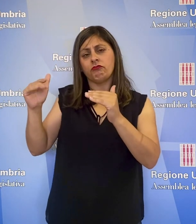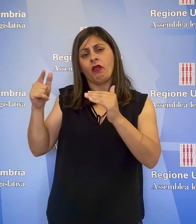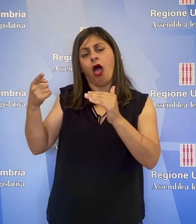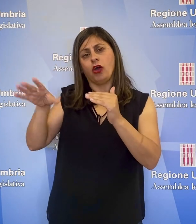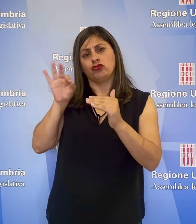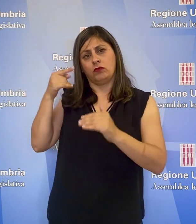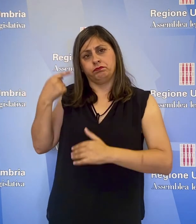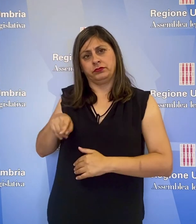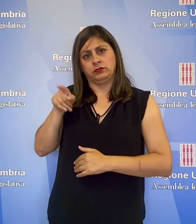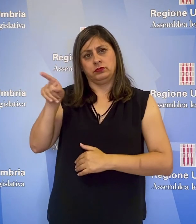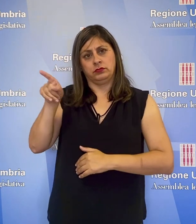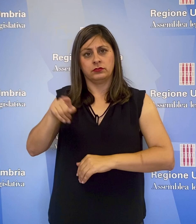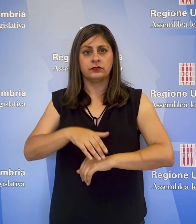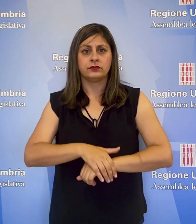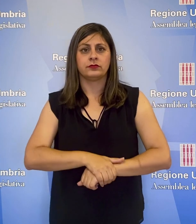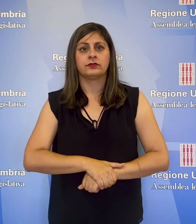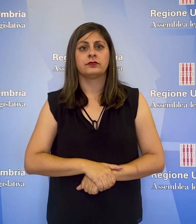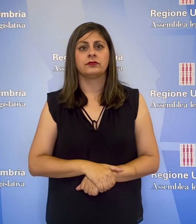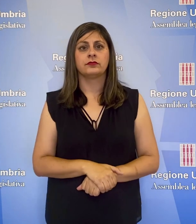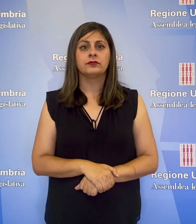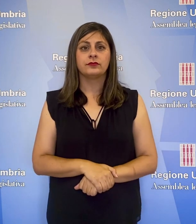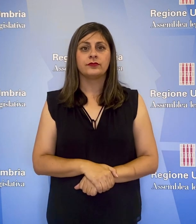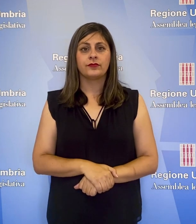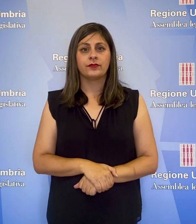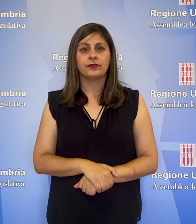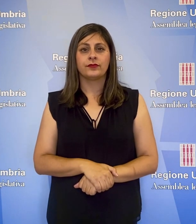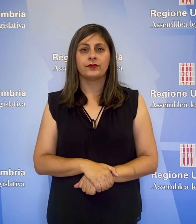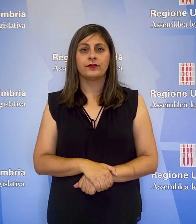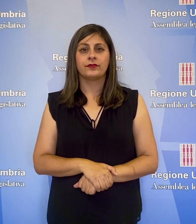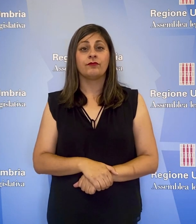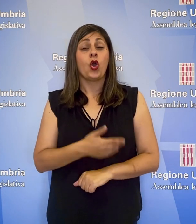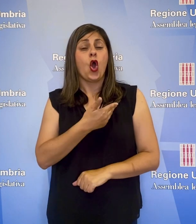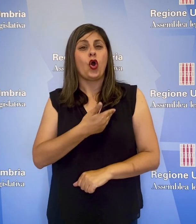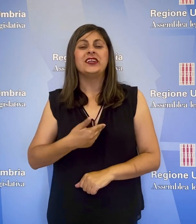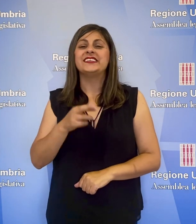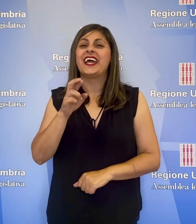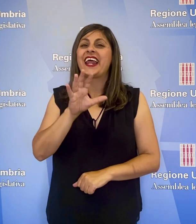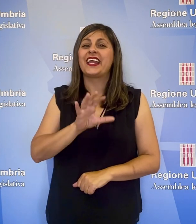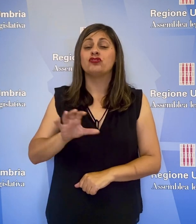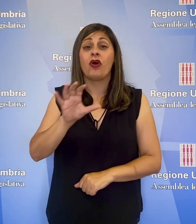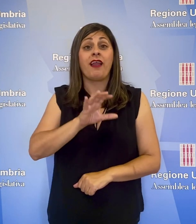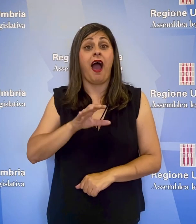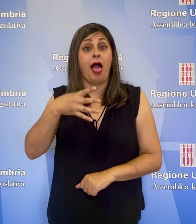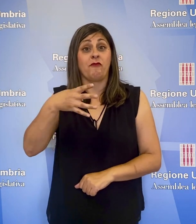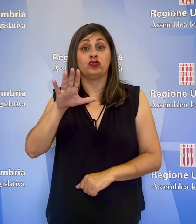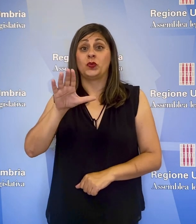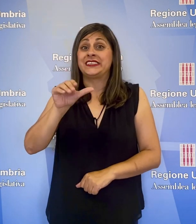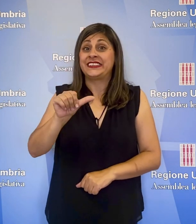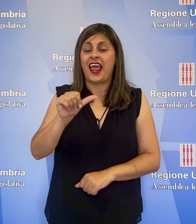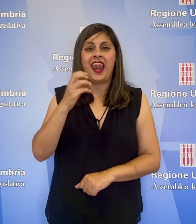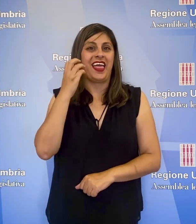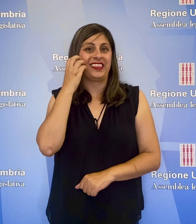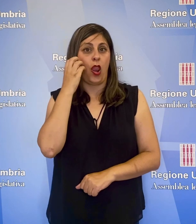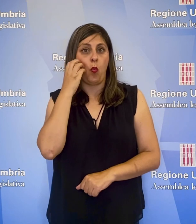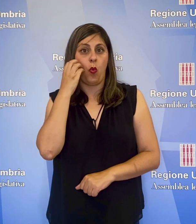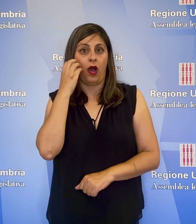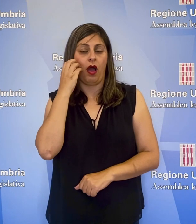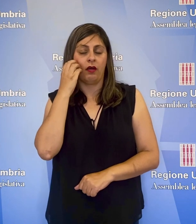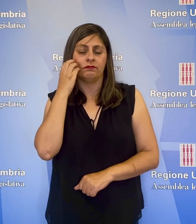preponderante rispetto a quella economica. Il consigliere regionale del Movimento 5 Stelle, Thomas De Luca,